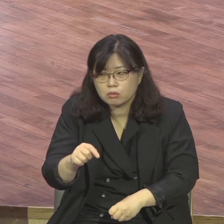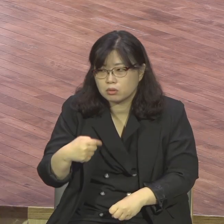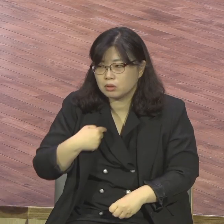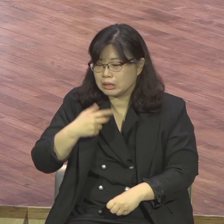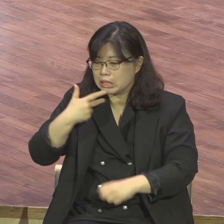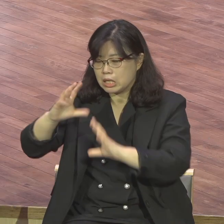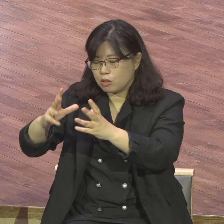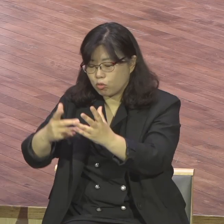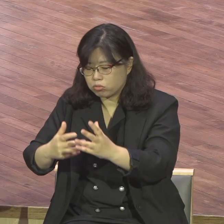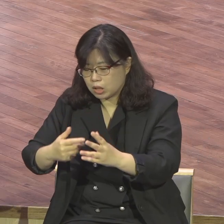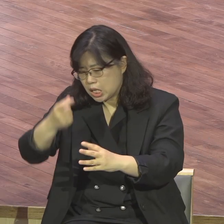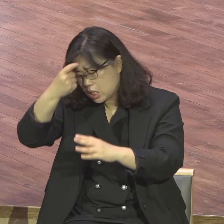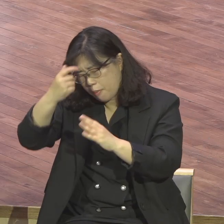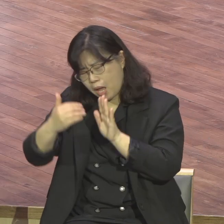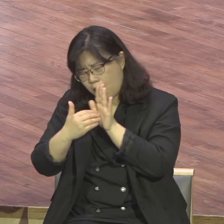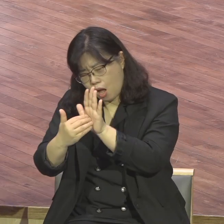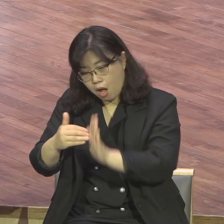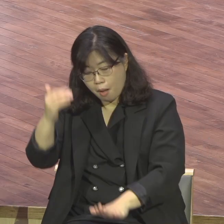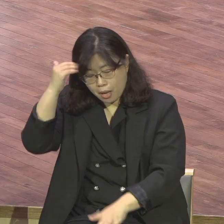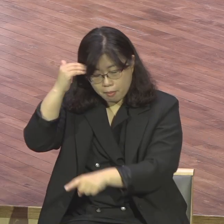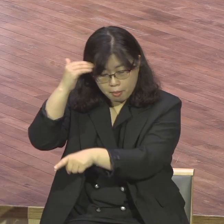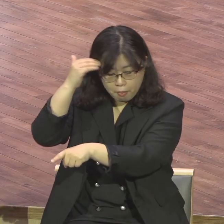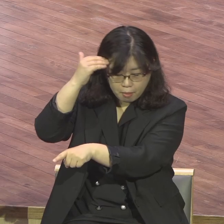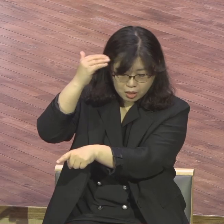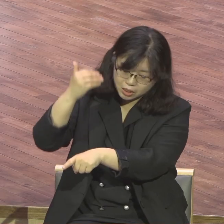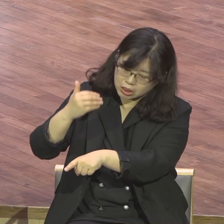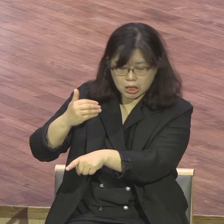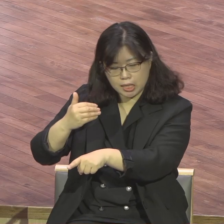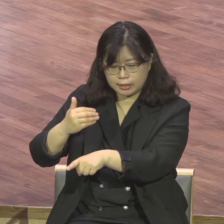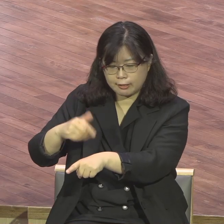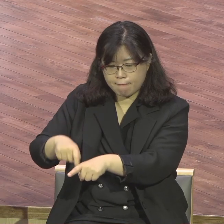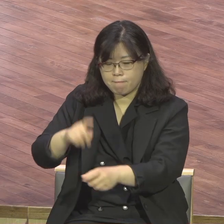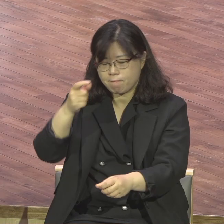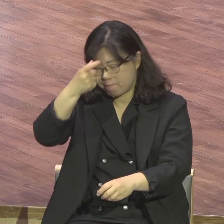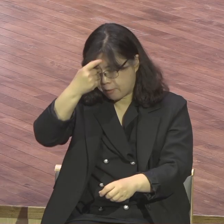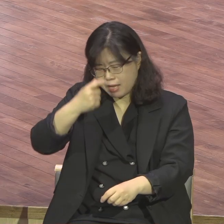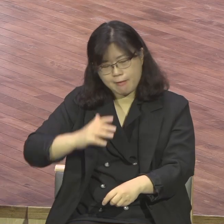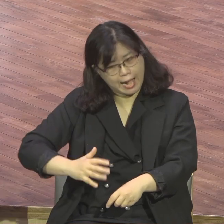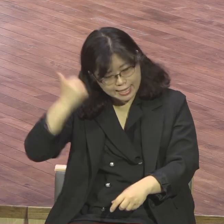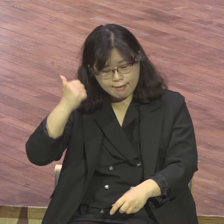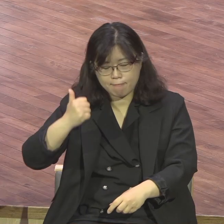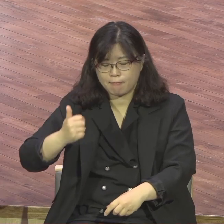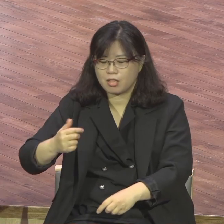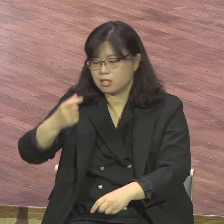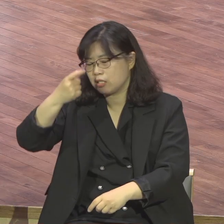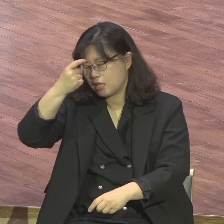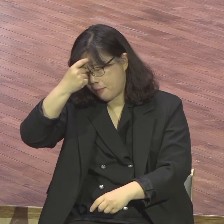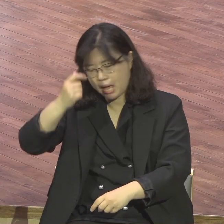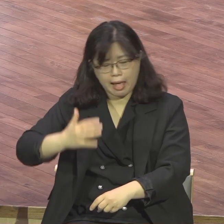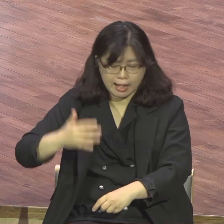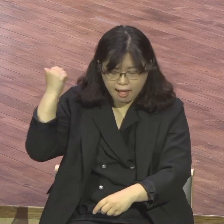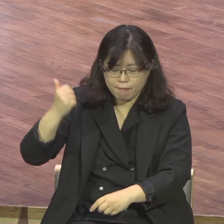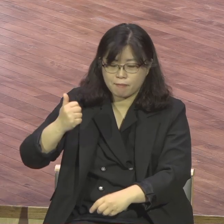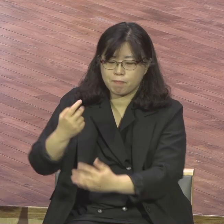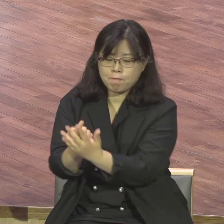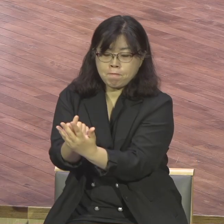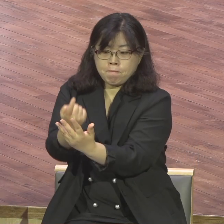드리자고 시작이 그래 된 거예요 여러분도 한번 해보세요 내가 목숨 걸고 예배